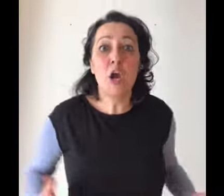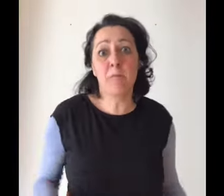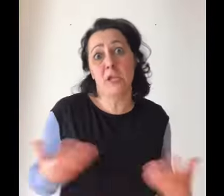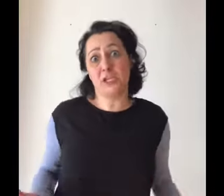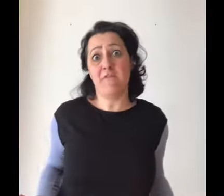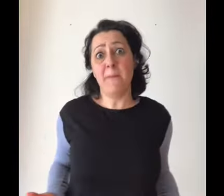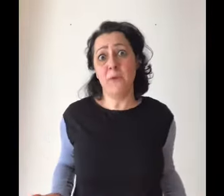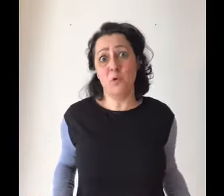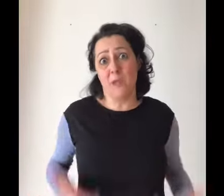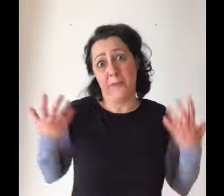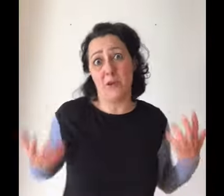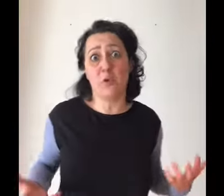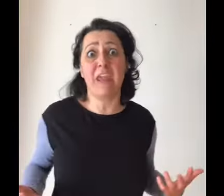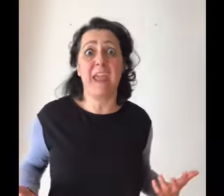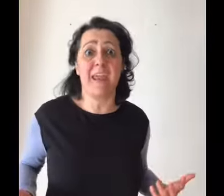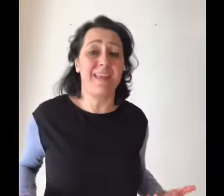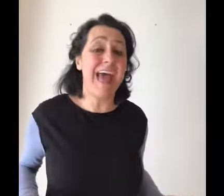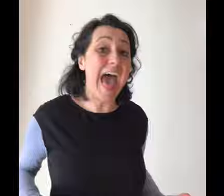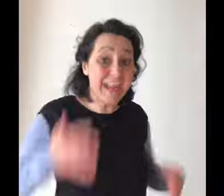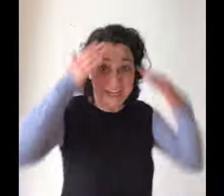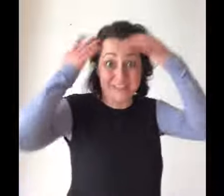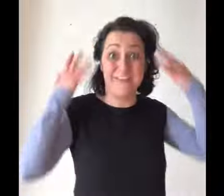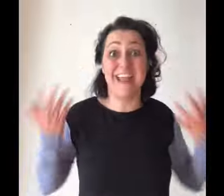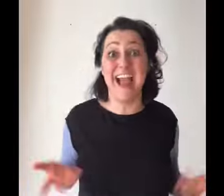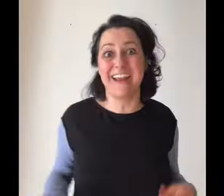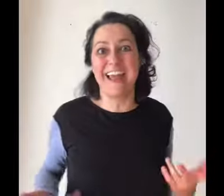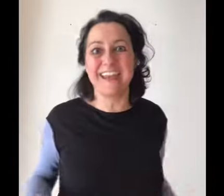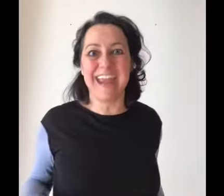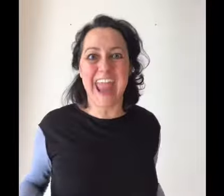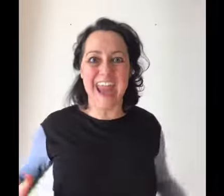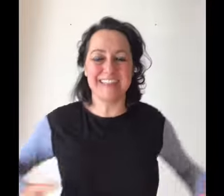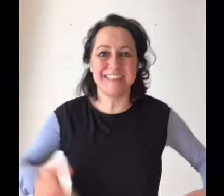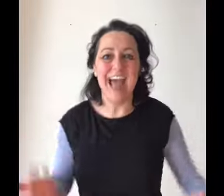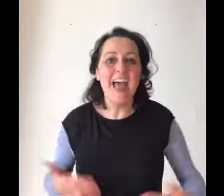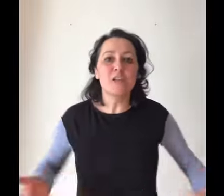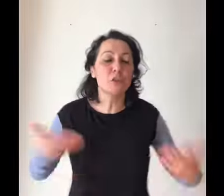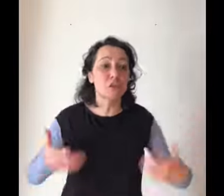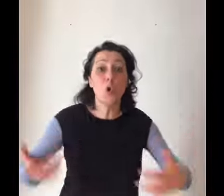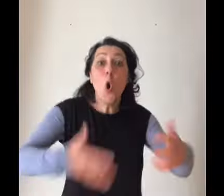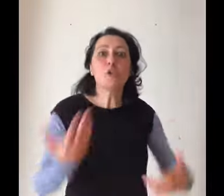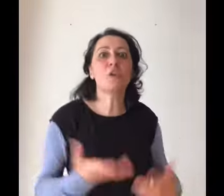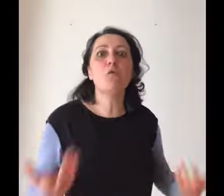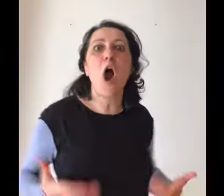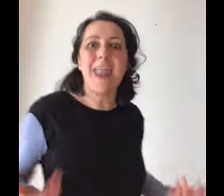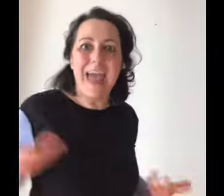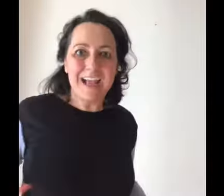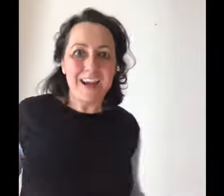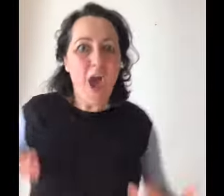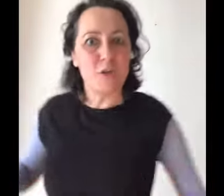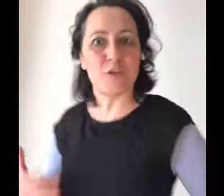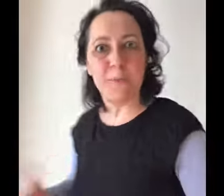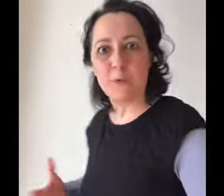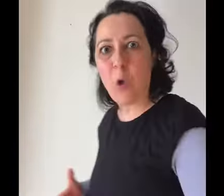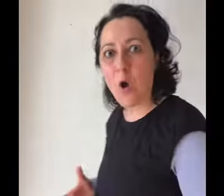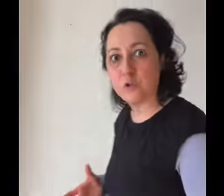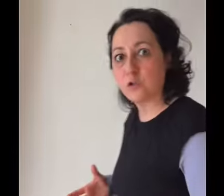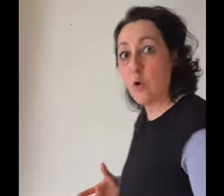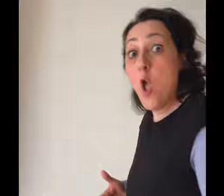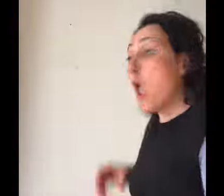Mi ci va più dal parrucchiere. Dai che si vede anche la ricredita. Su su, ci vuole la carossa piuttosto. E